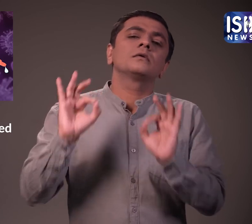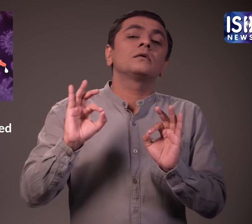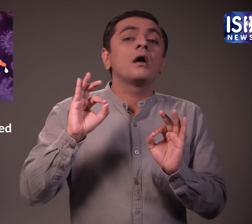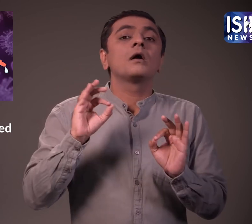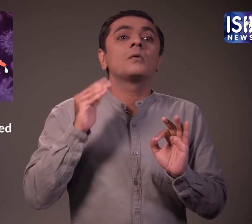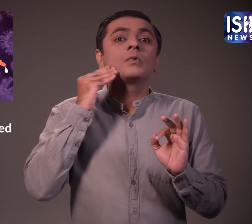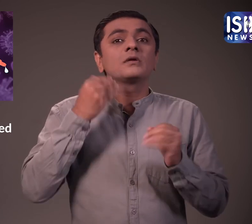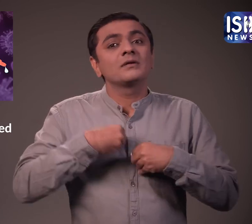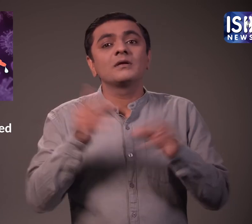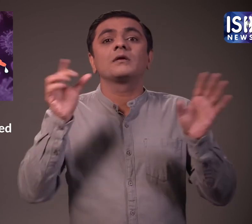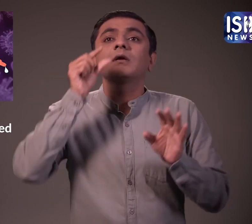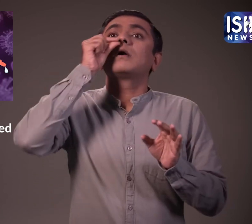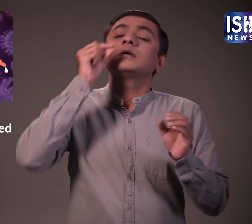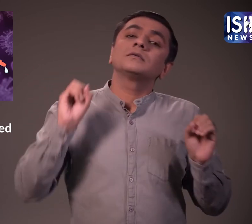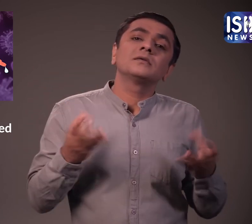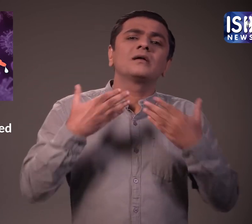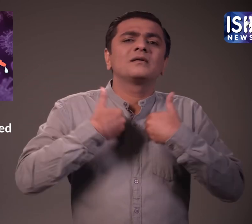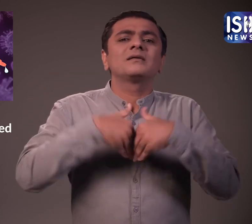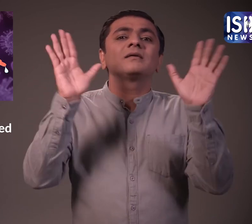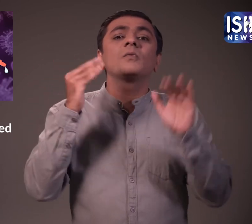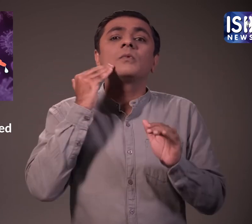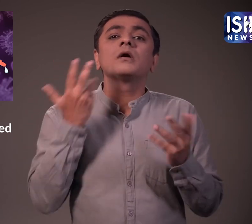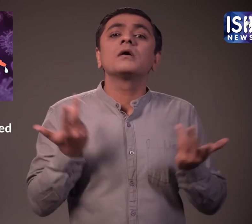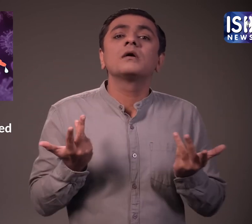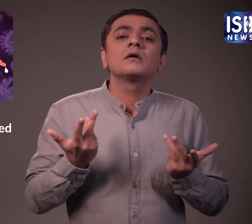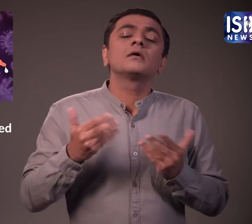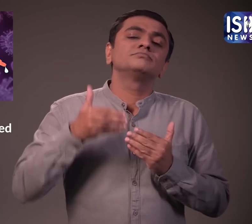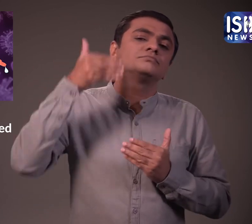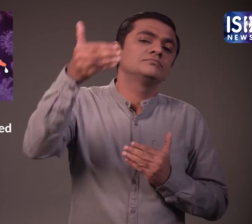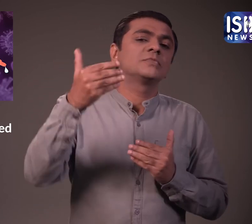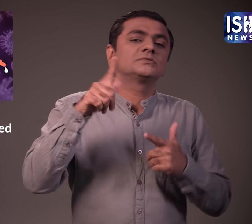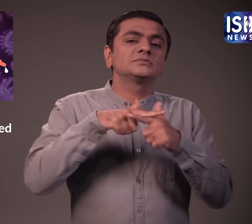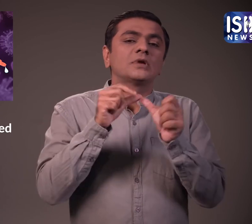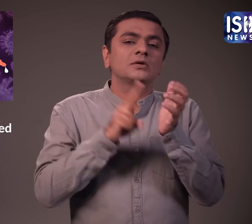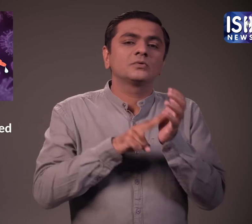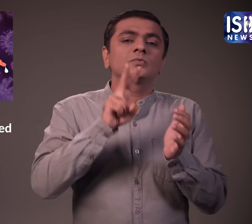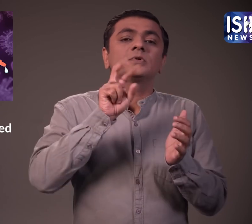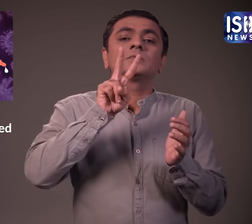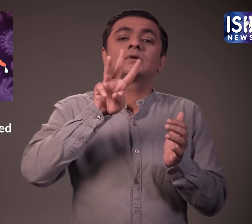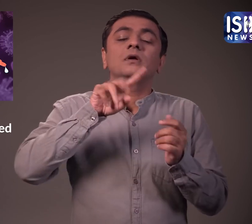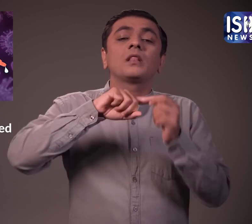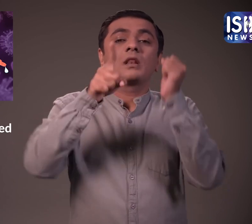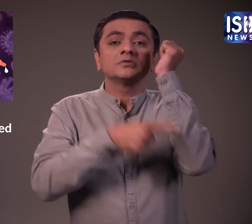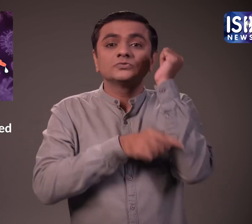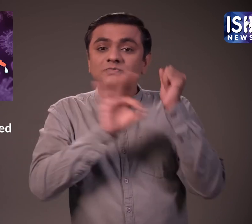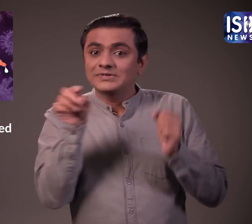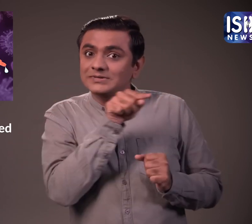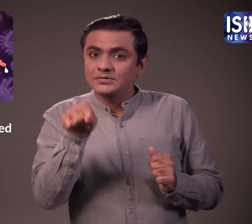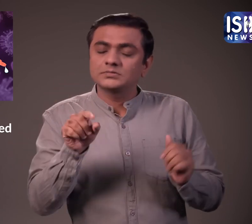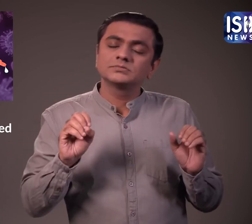बहुत खूब! जन्वरी 2023 के अन्तिम सप्ता में वैक्सीन को जनता के लिए उपलप्त करा दिया